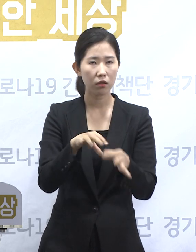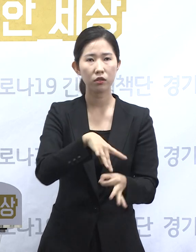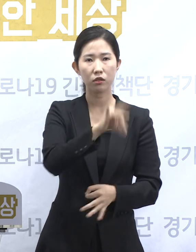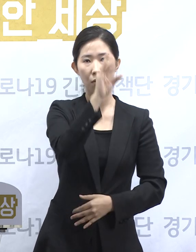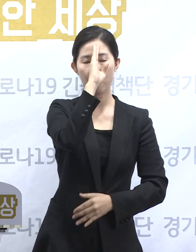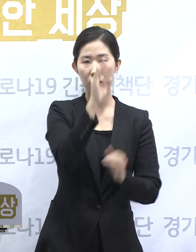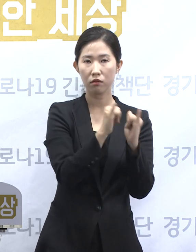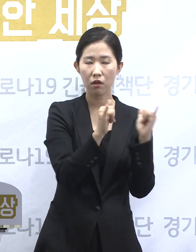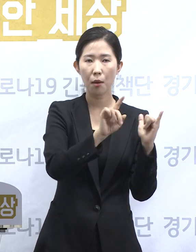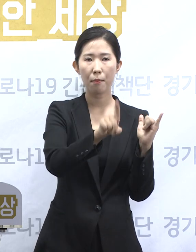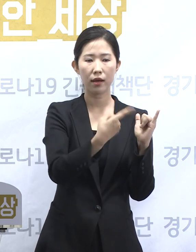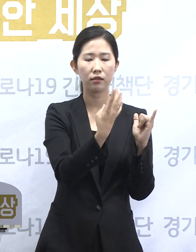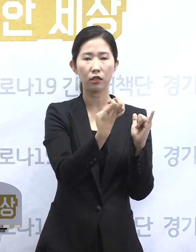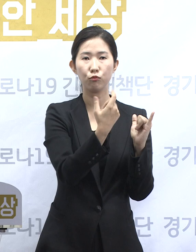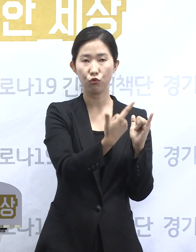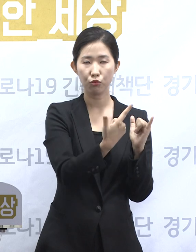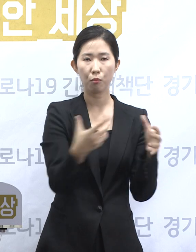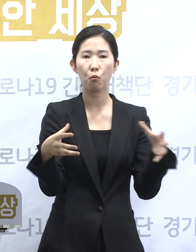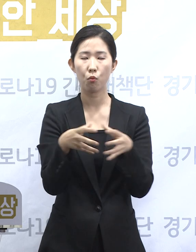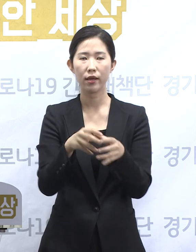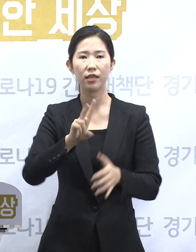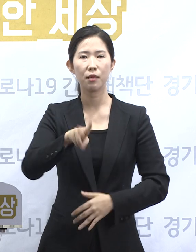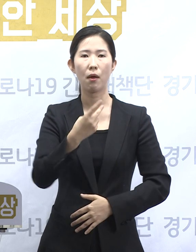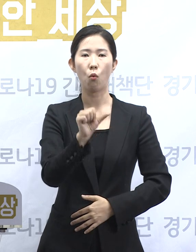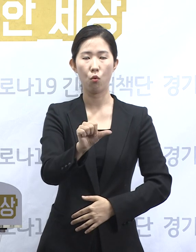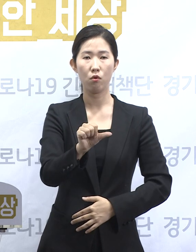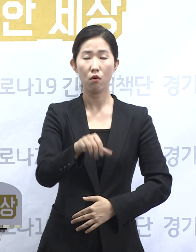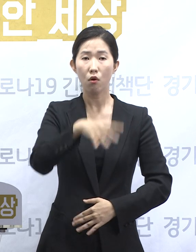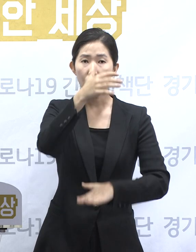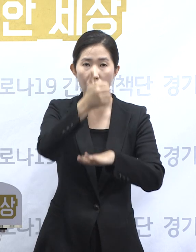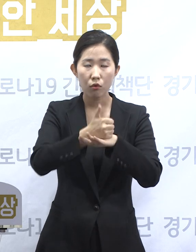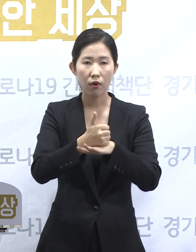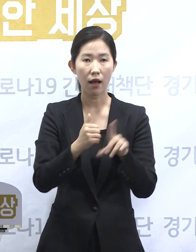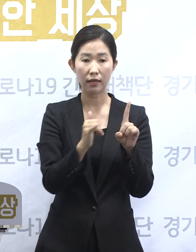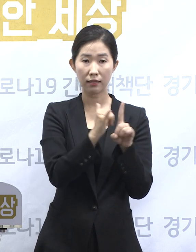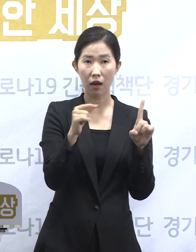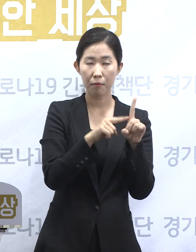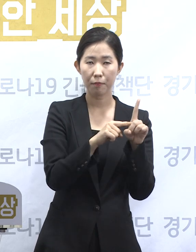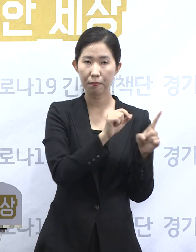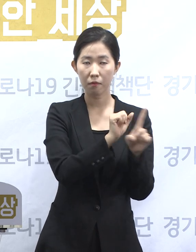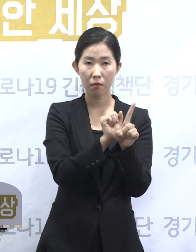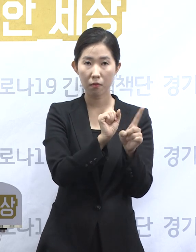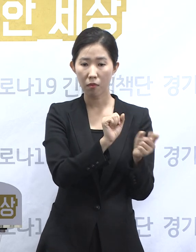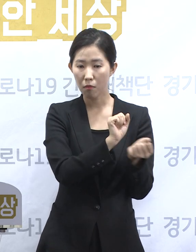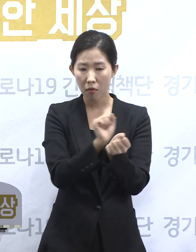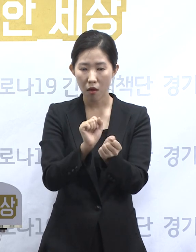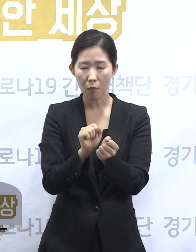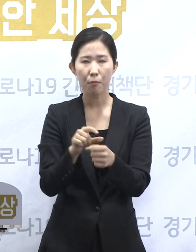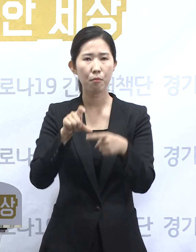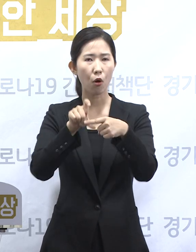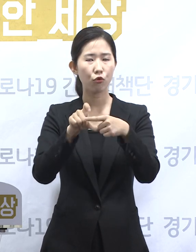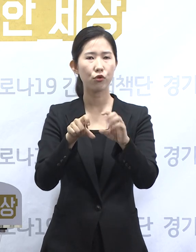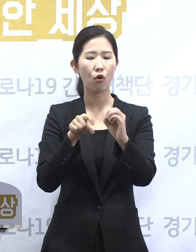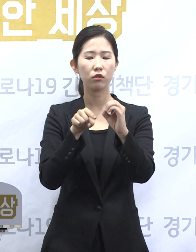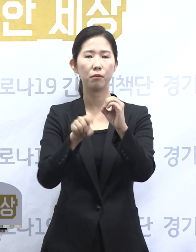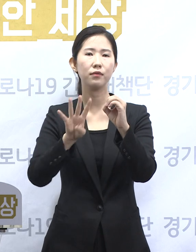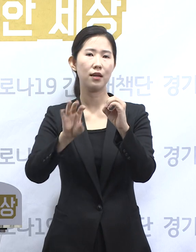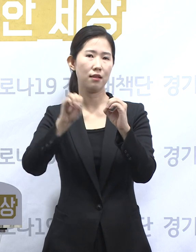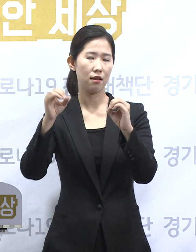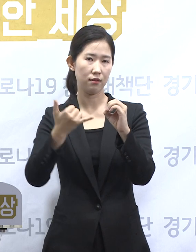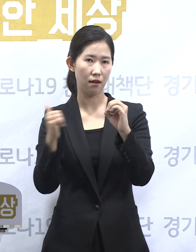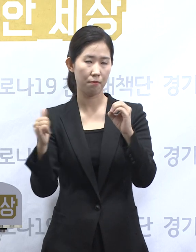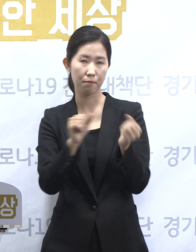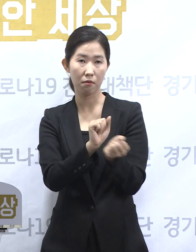146명을 포함한 205명이며 결국 1명의 인덱스 환자가 평균 0.4명을 전파시켜서 추가